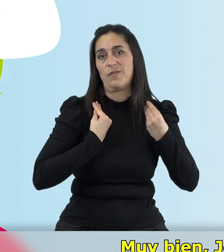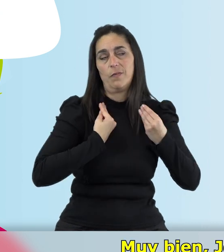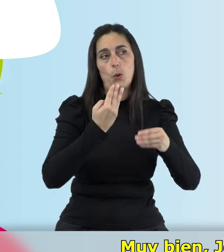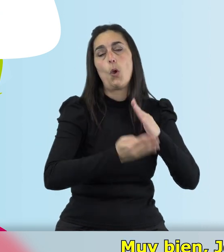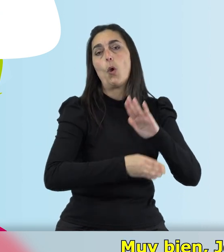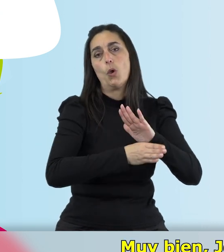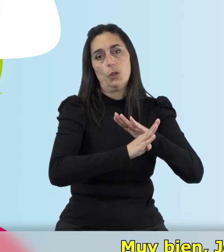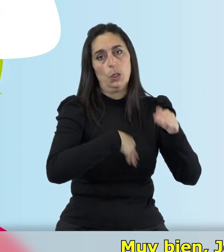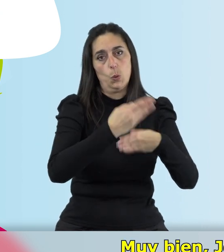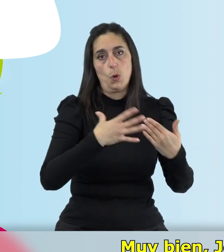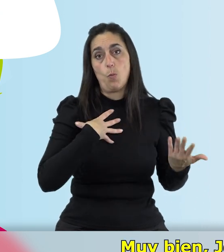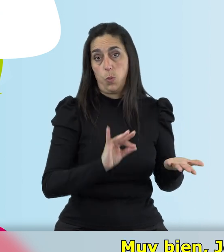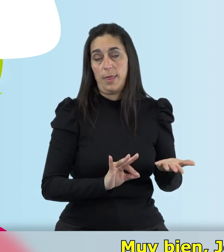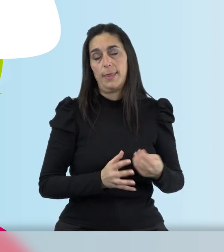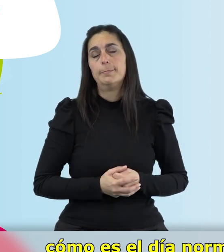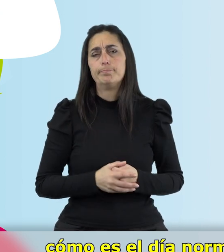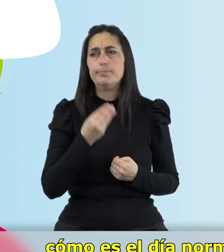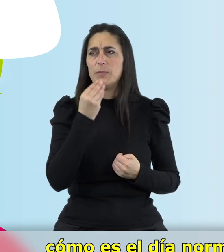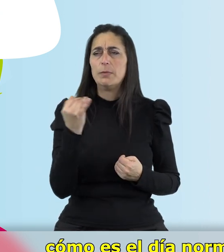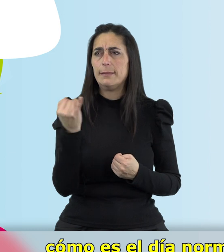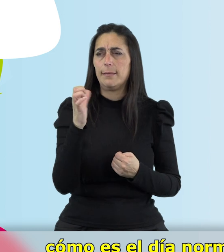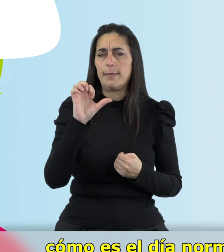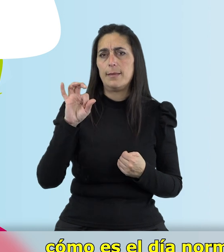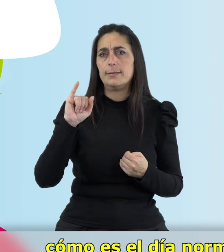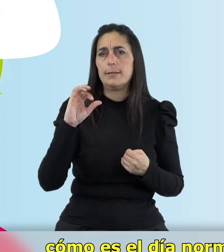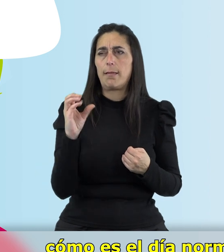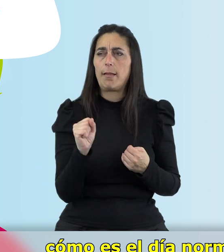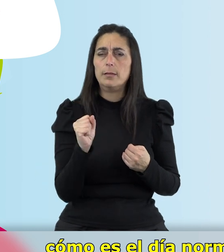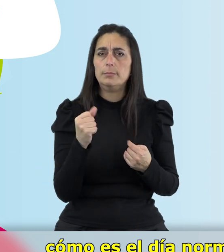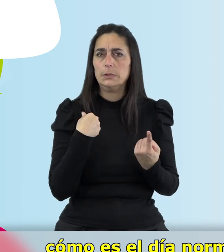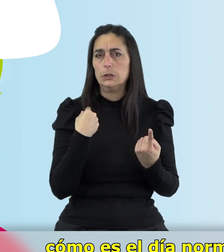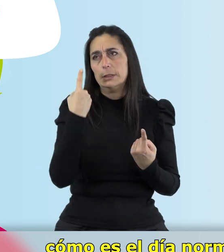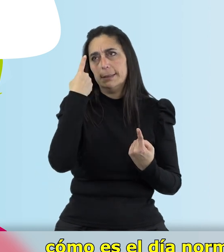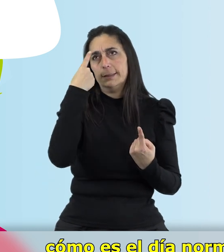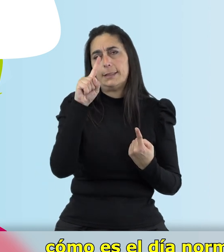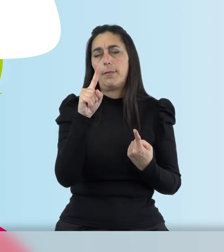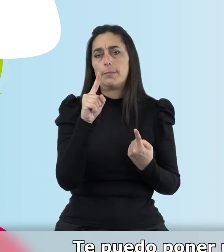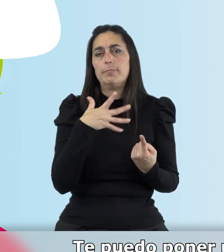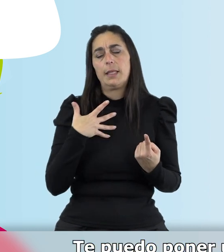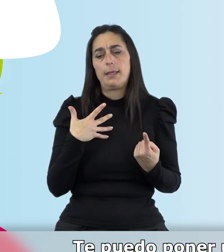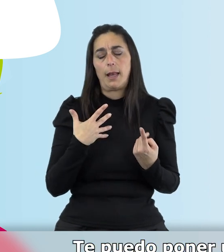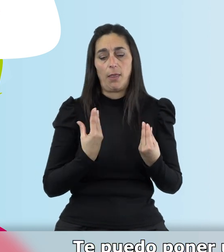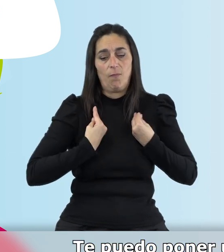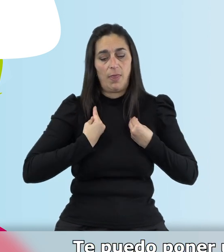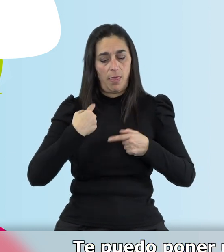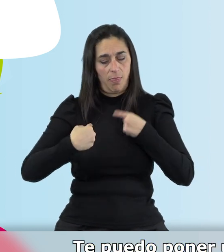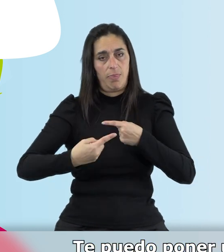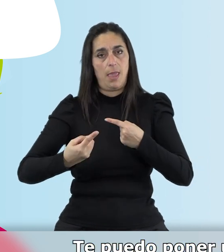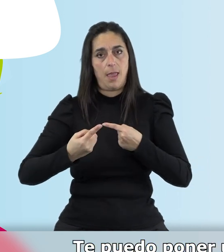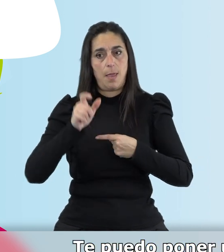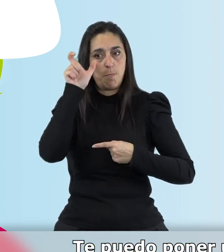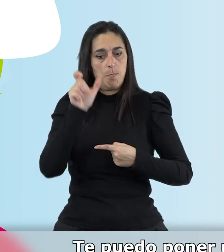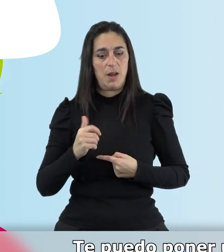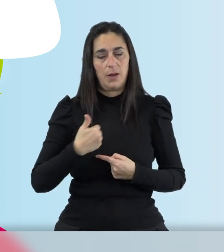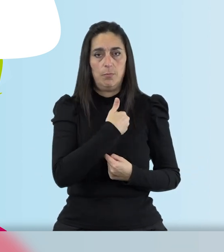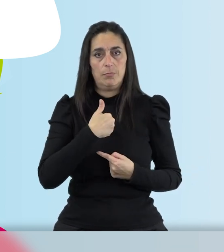Muy bien, Jessica, pero a mí me gustaría saber cómo es el día normal y corriente en la vida de un cuidador. Te puedo poner un ejemplo que está